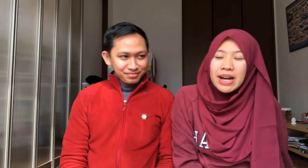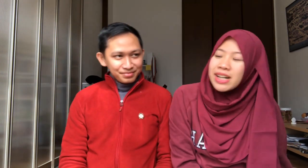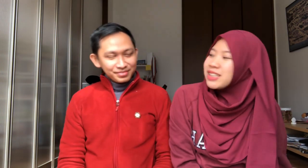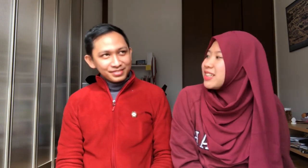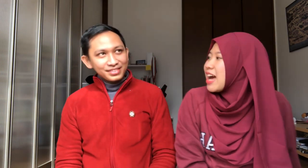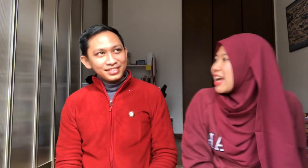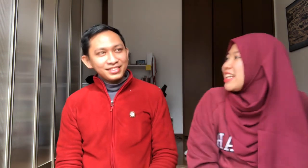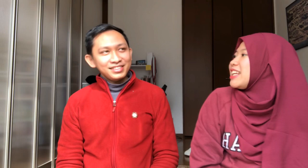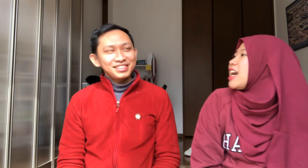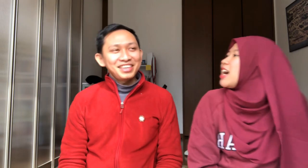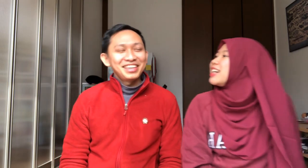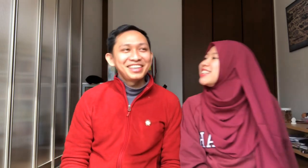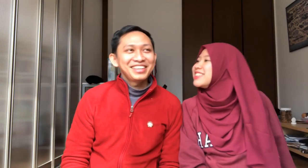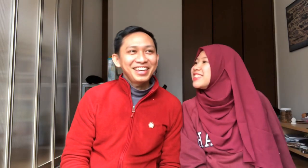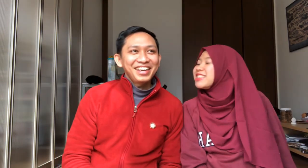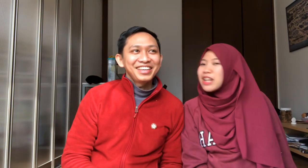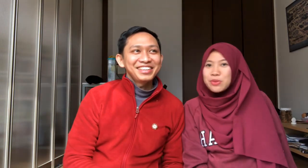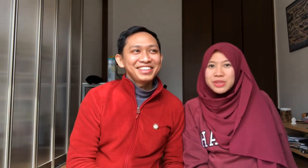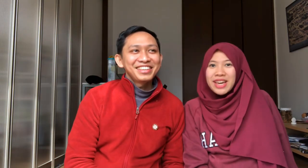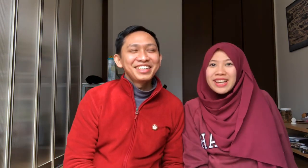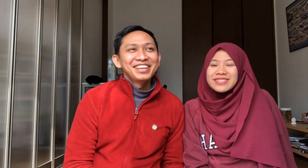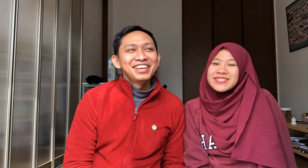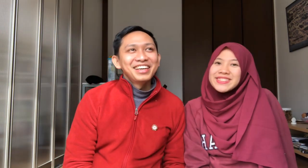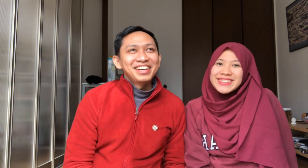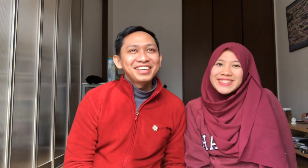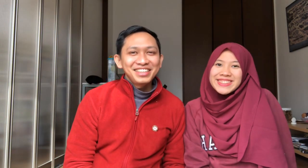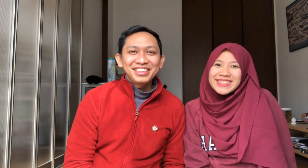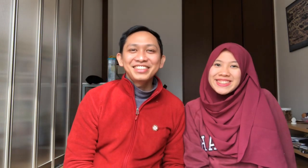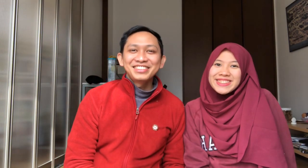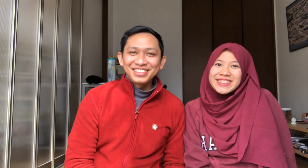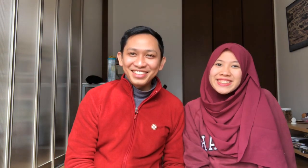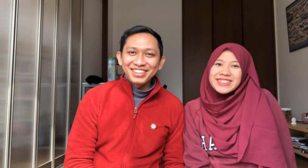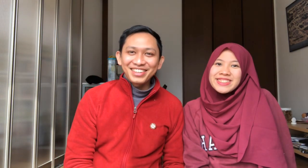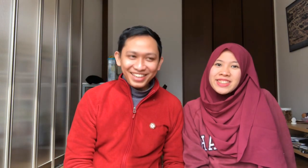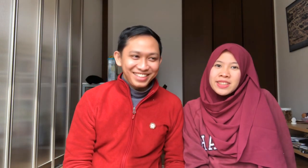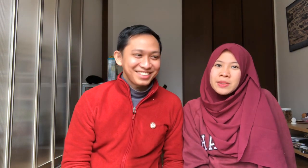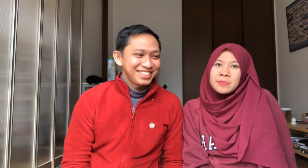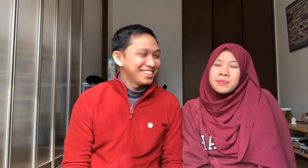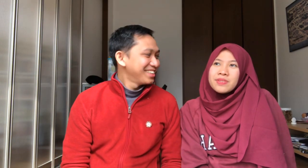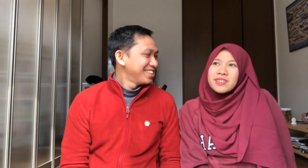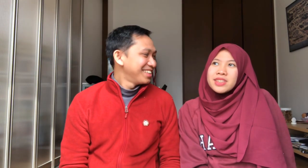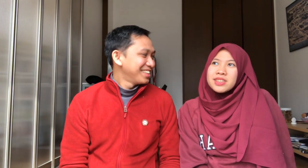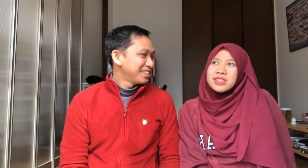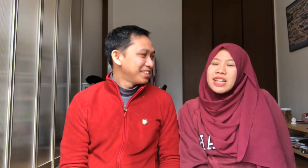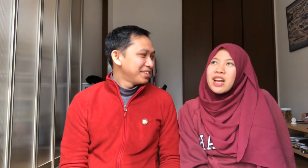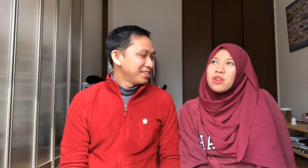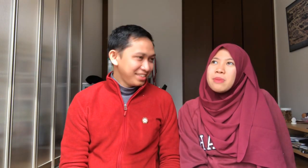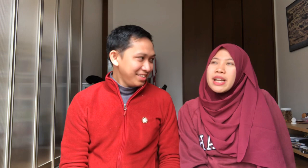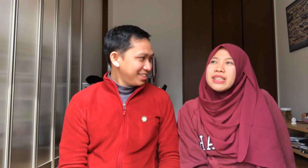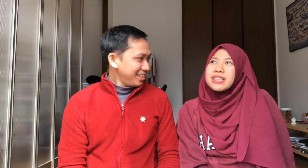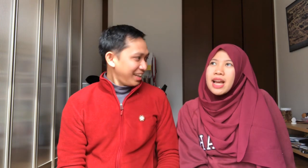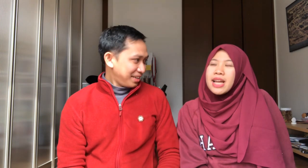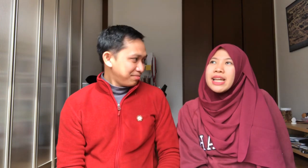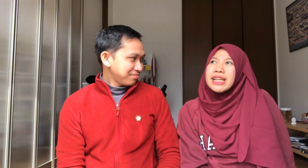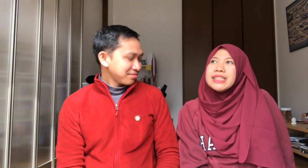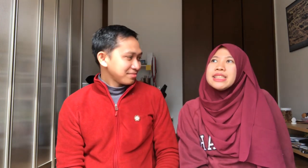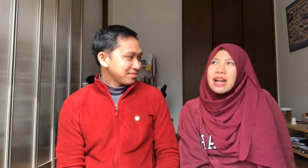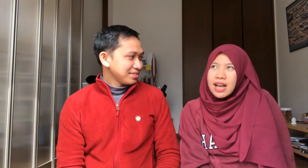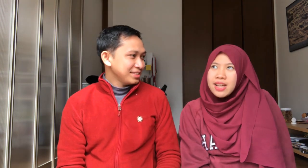Namae Gitu Hijrah Hijrah kalau Hijrah Hijrah